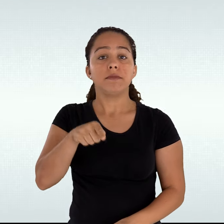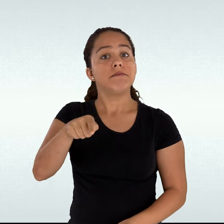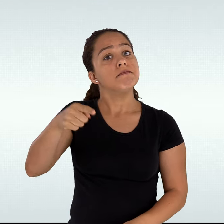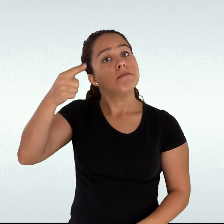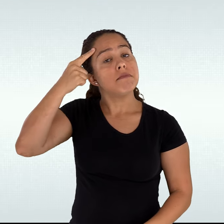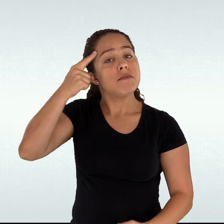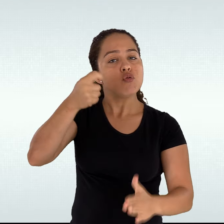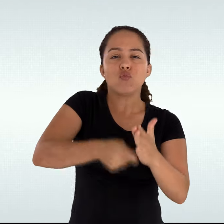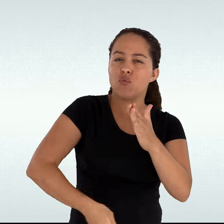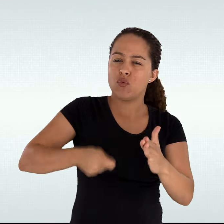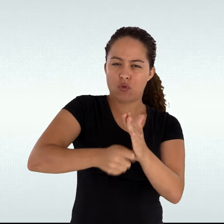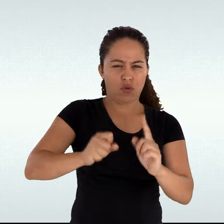discriminação.